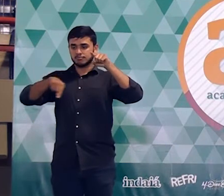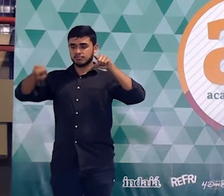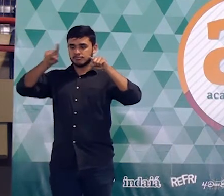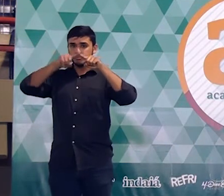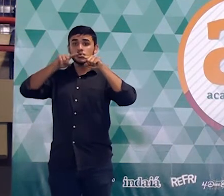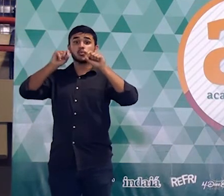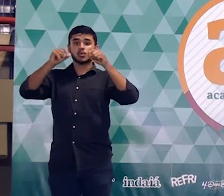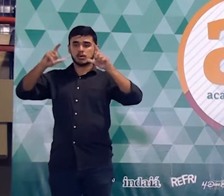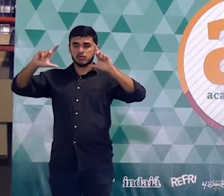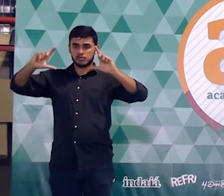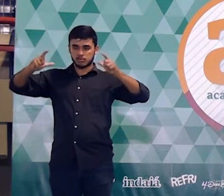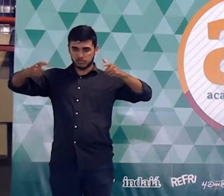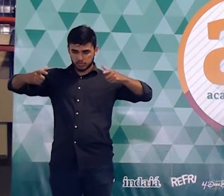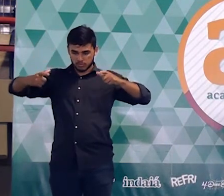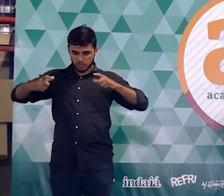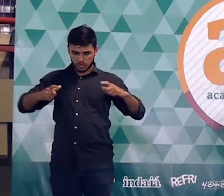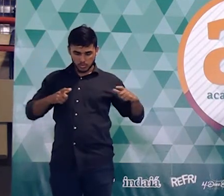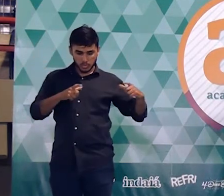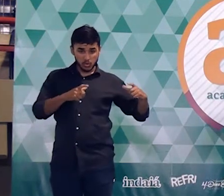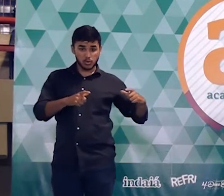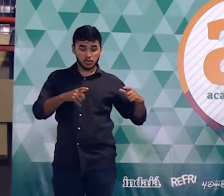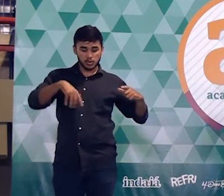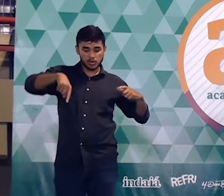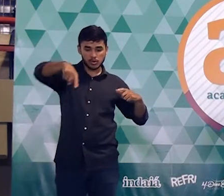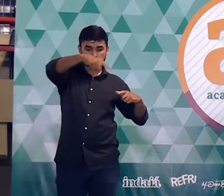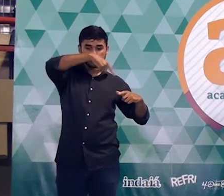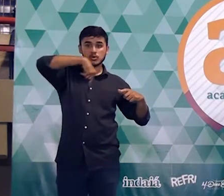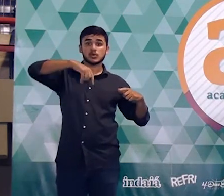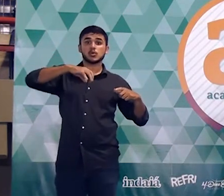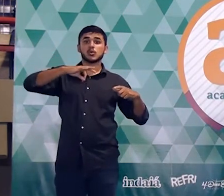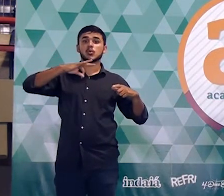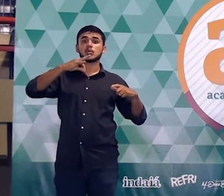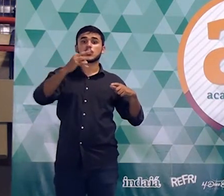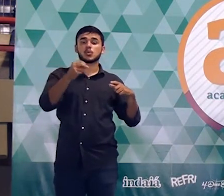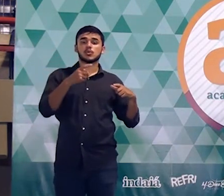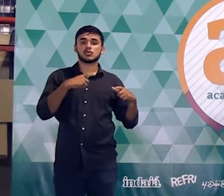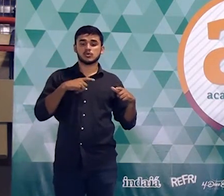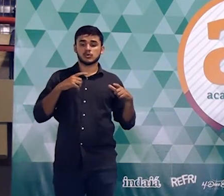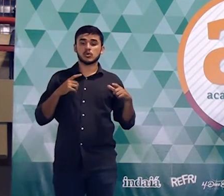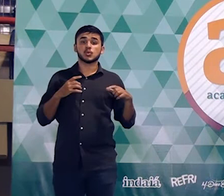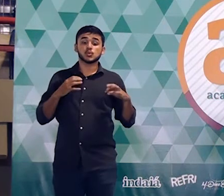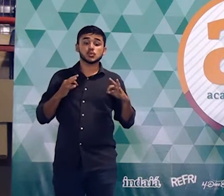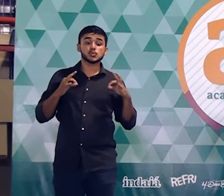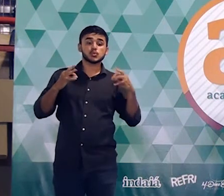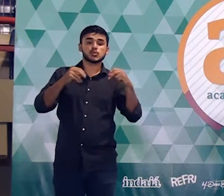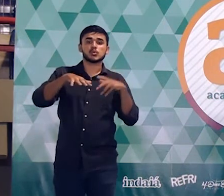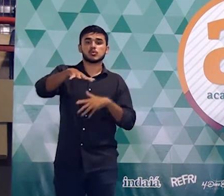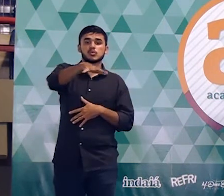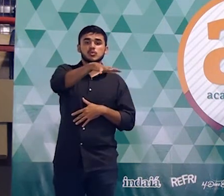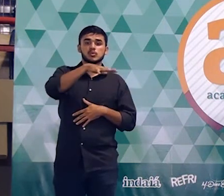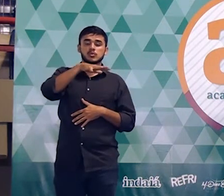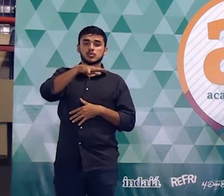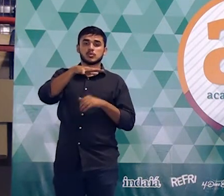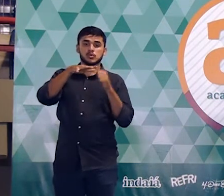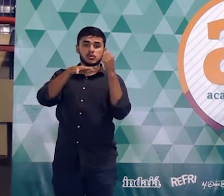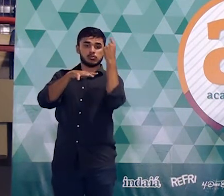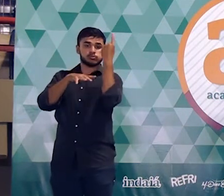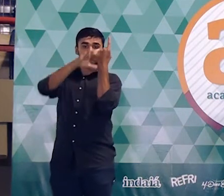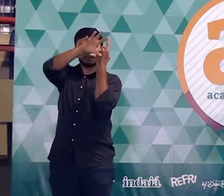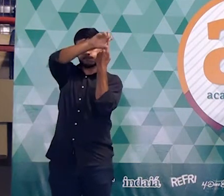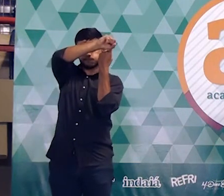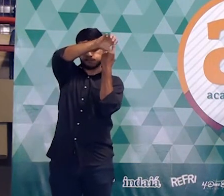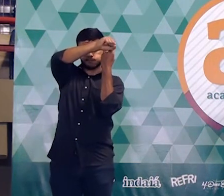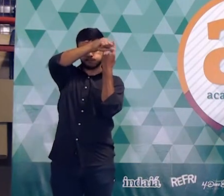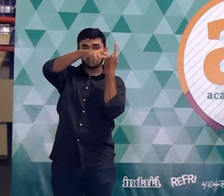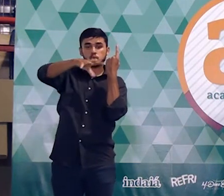que a região que era captada anteriormente né era a área de captação do sinal da